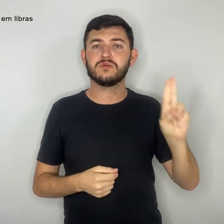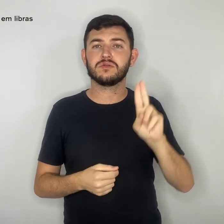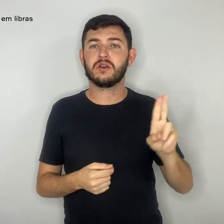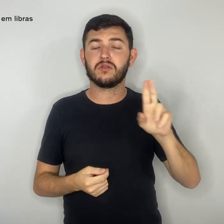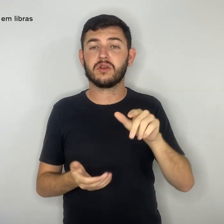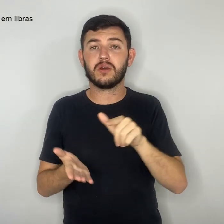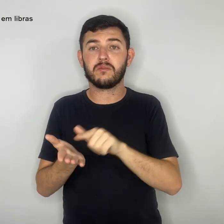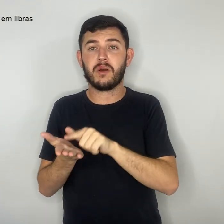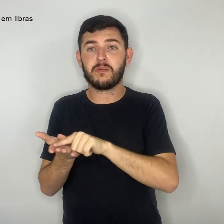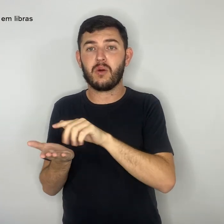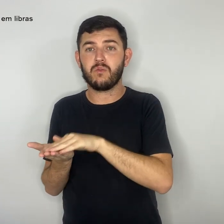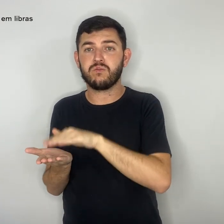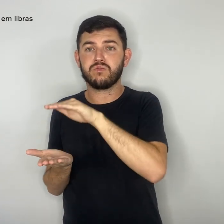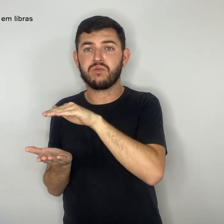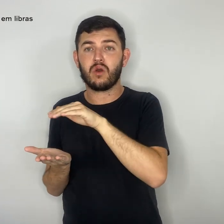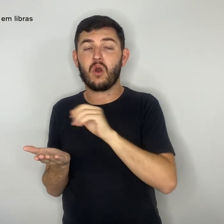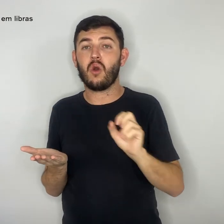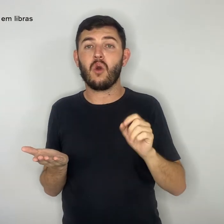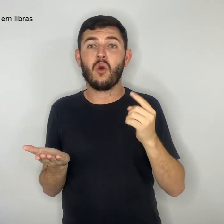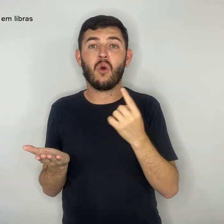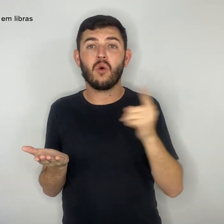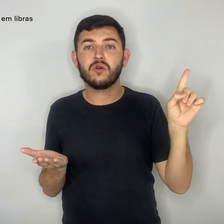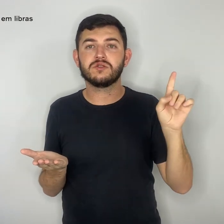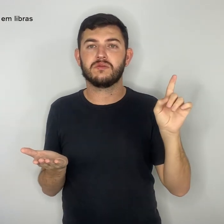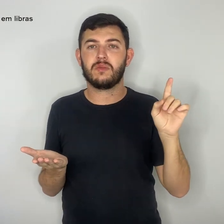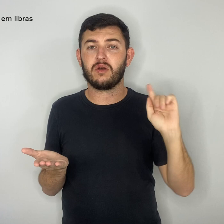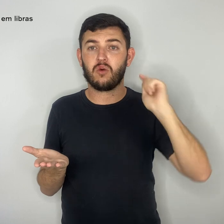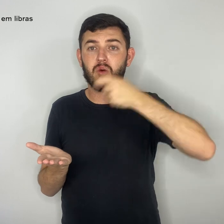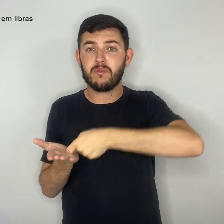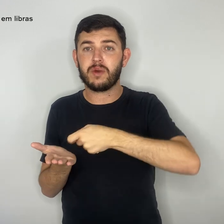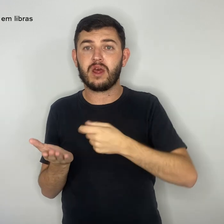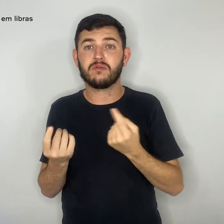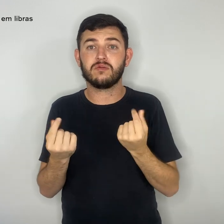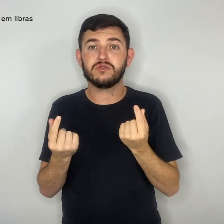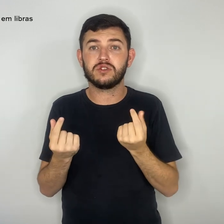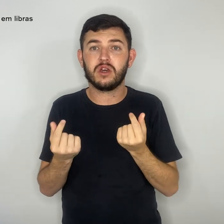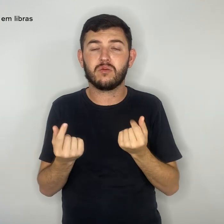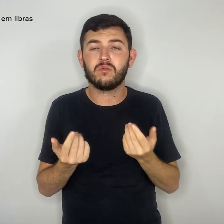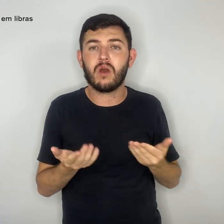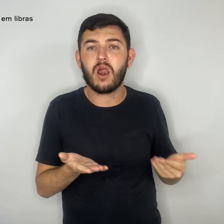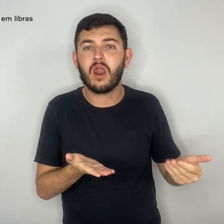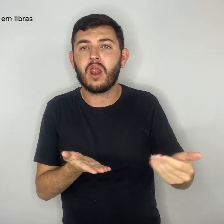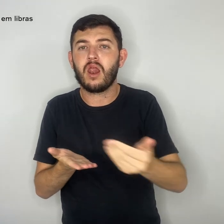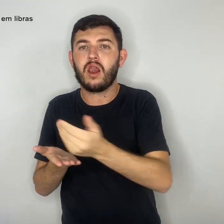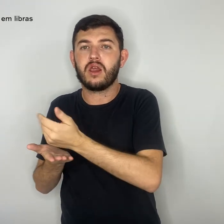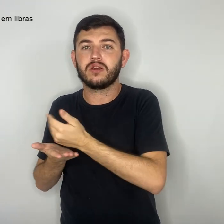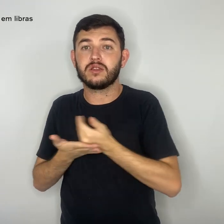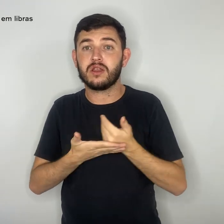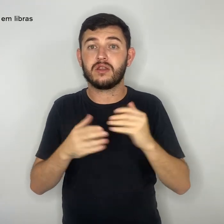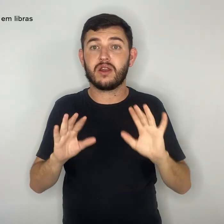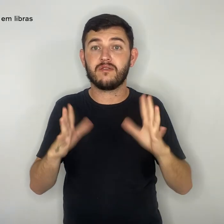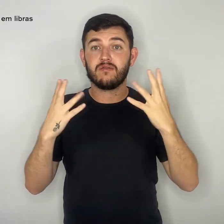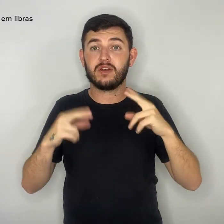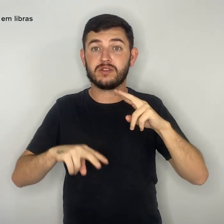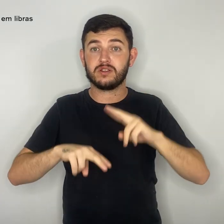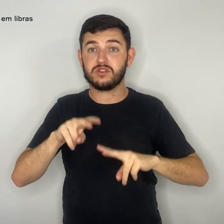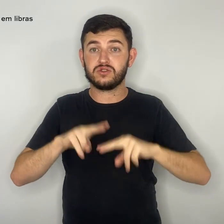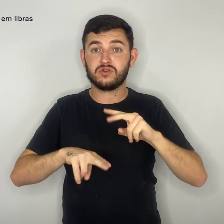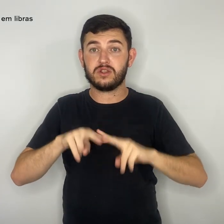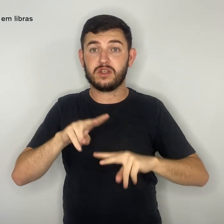compradas com dinheiro arrecadado em festa junina. Estamos com as últimas resmas de